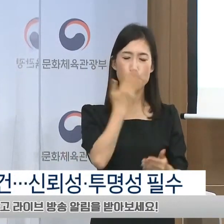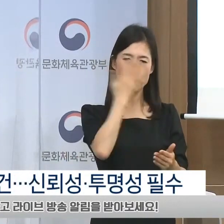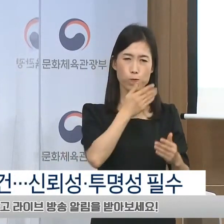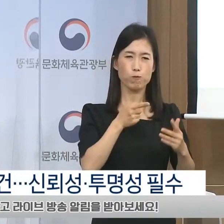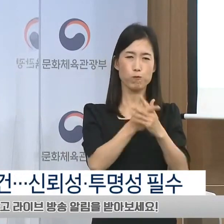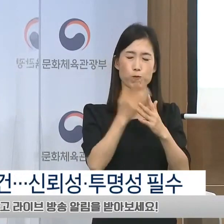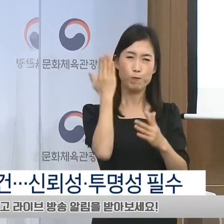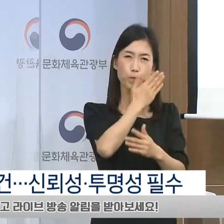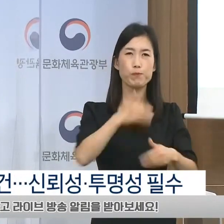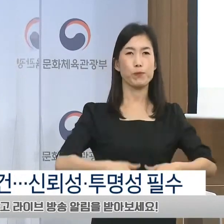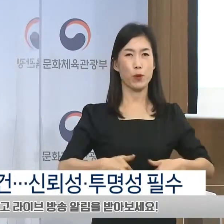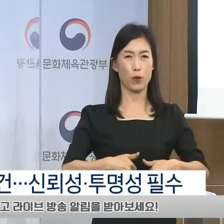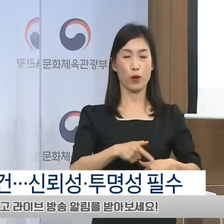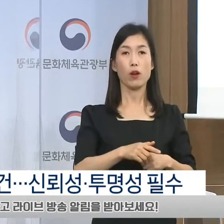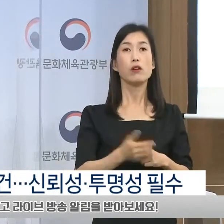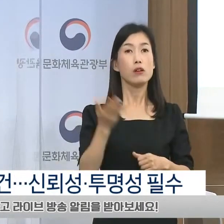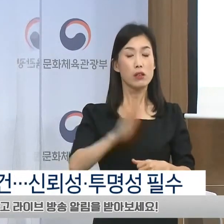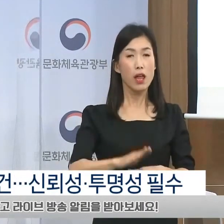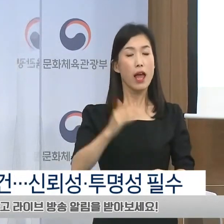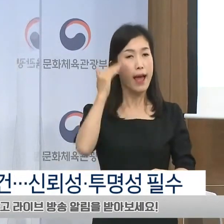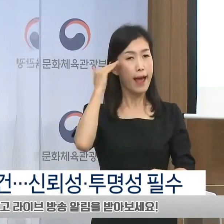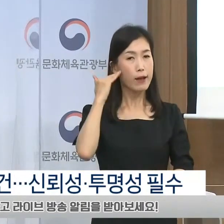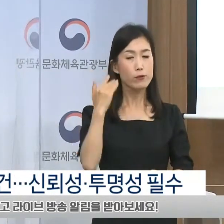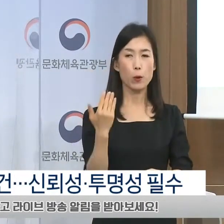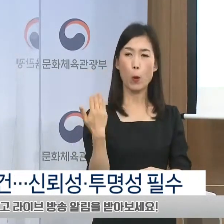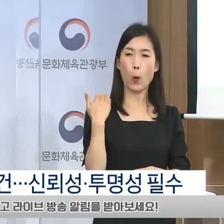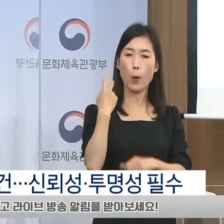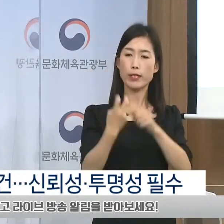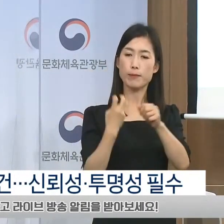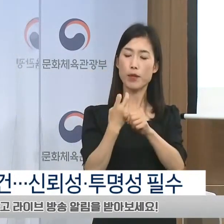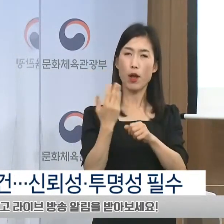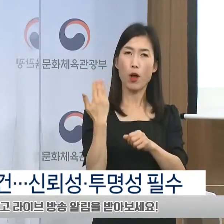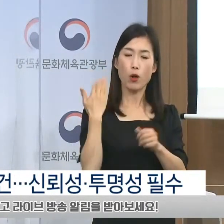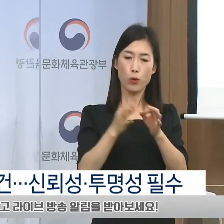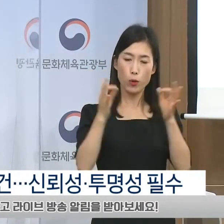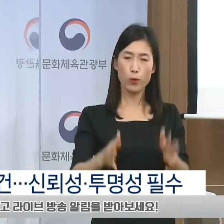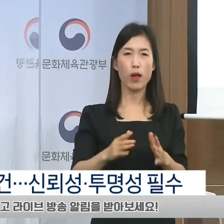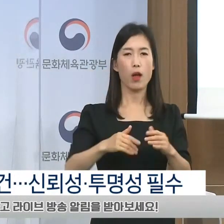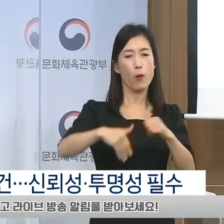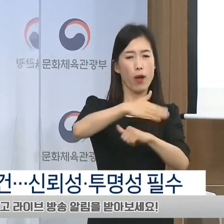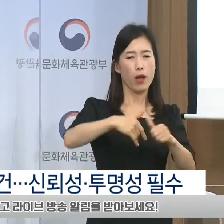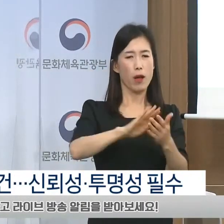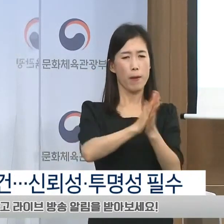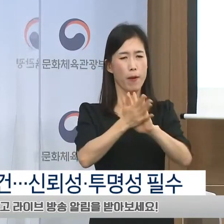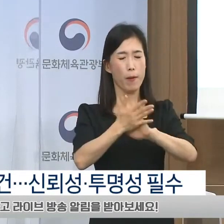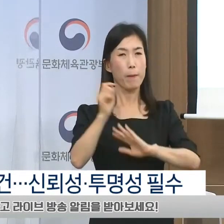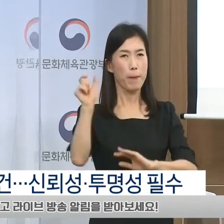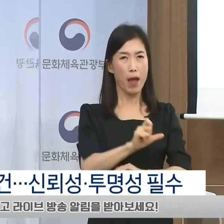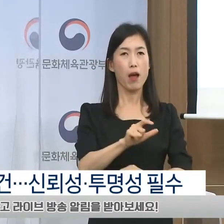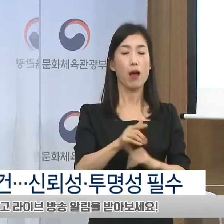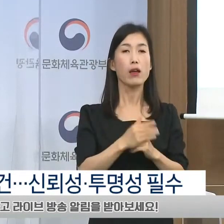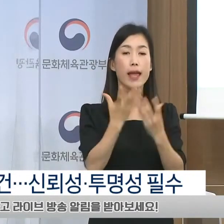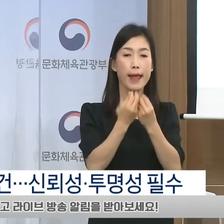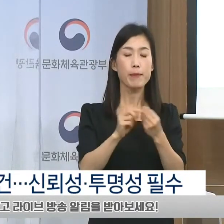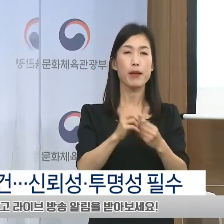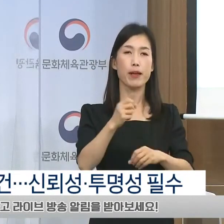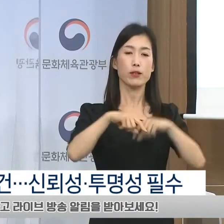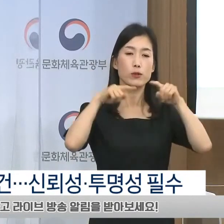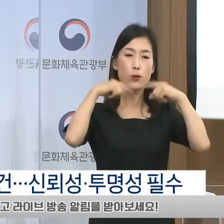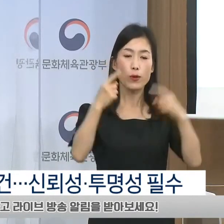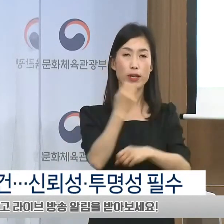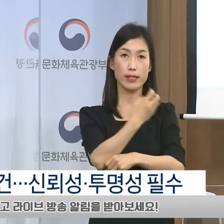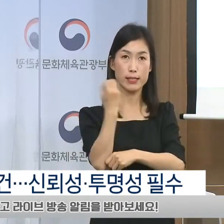한편 우리나라 미디어 환경은 수년간 급격하게 변해왔고 종이신문 구독률은